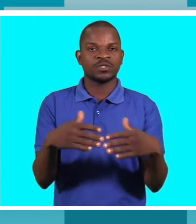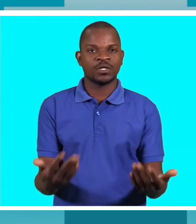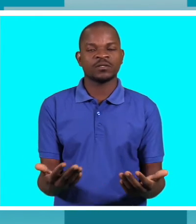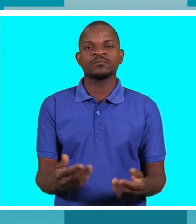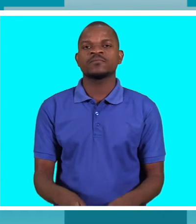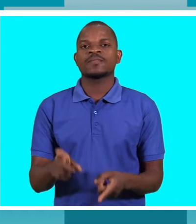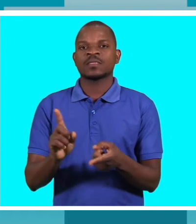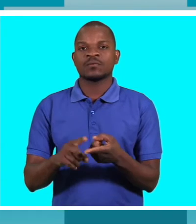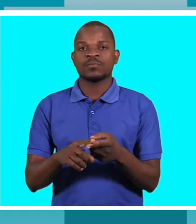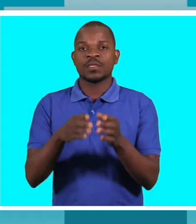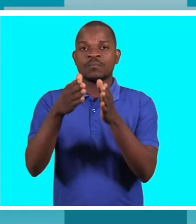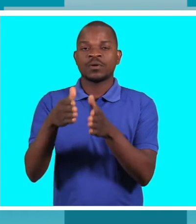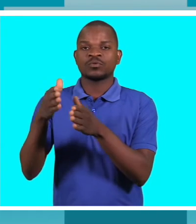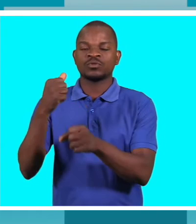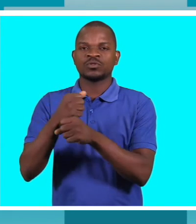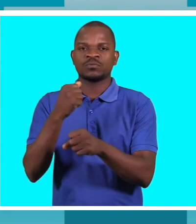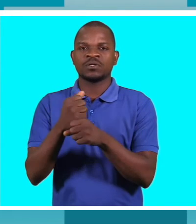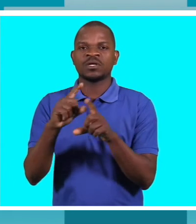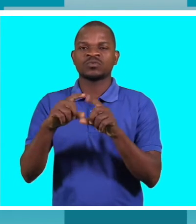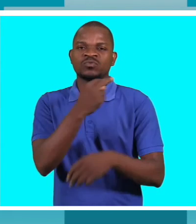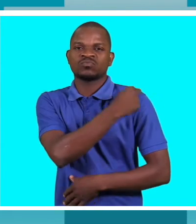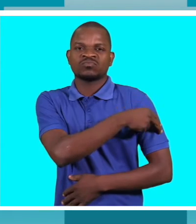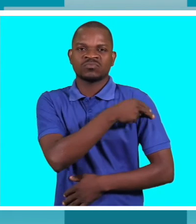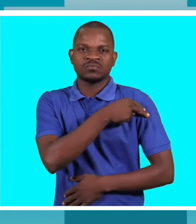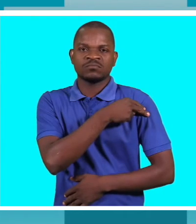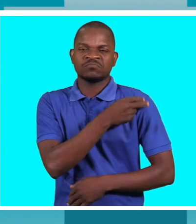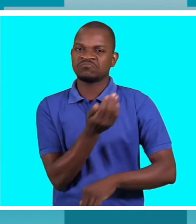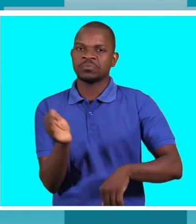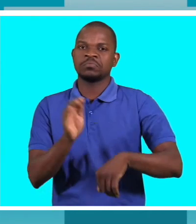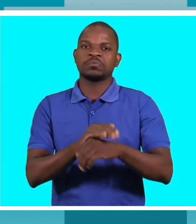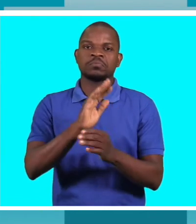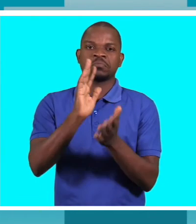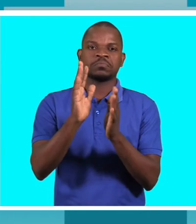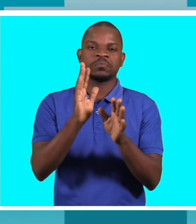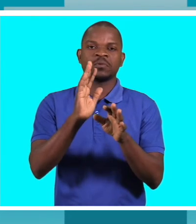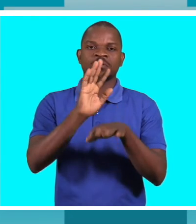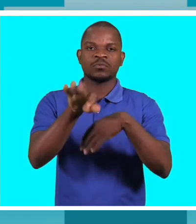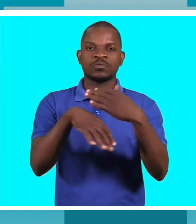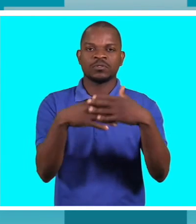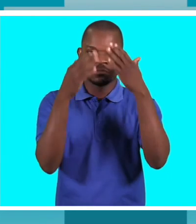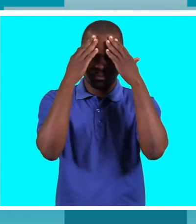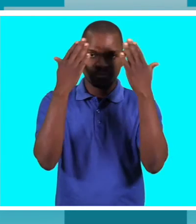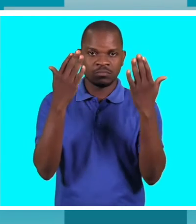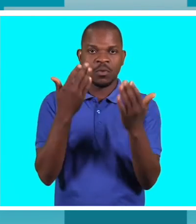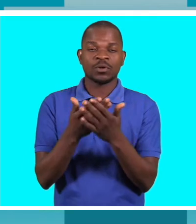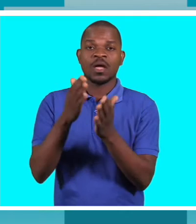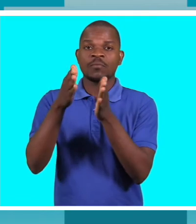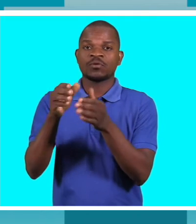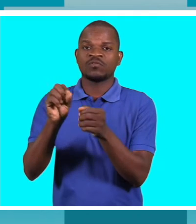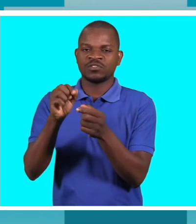Também, os profissionais de saúde não estão balizados em relação à língua de sinais. Quando vão fazer teste, têm que convidar uma outra pessoa. que